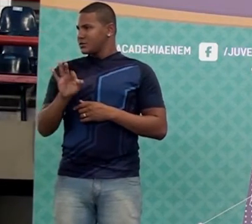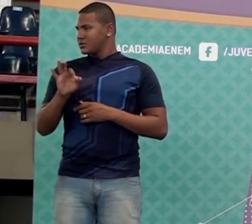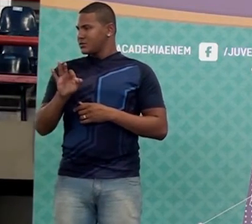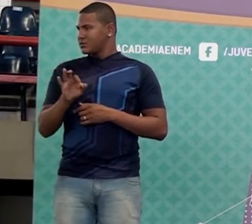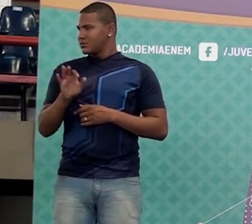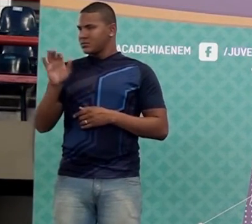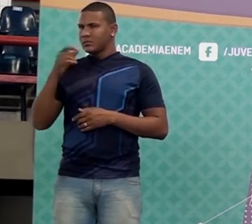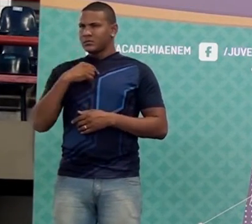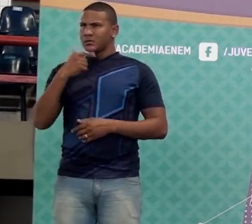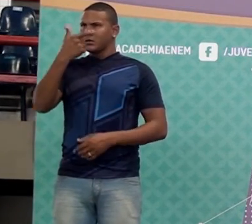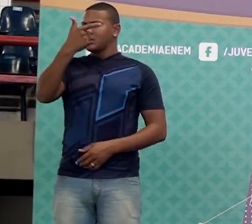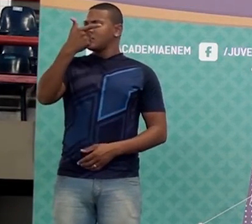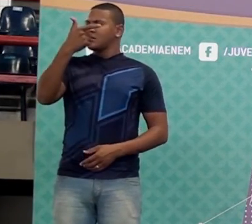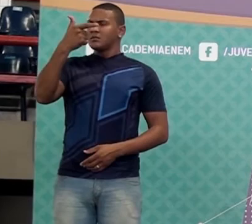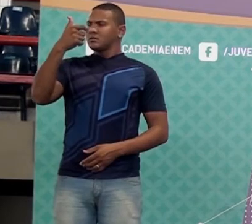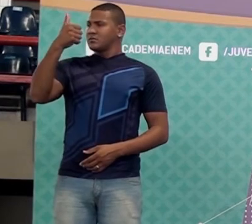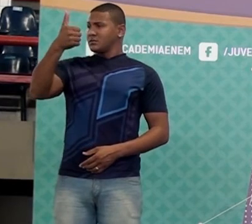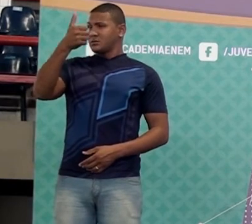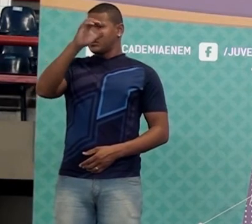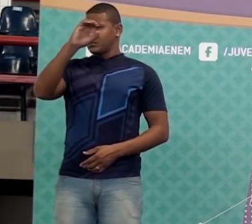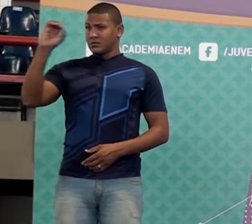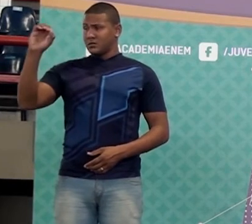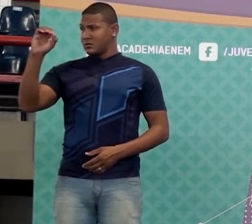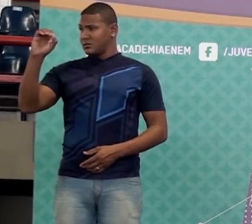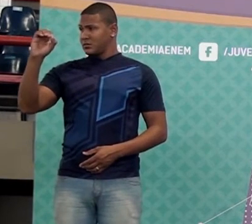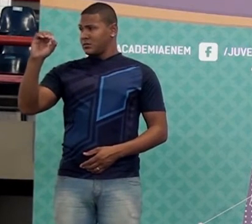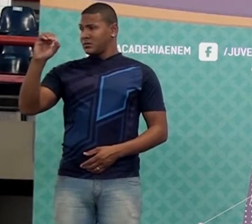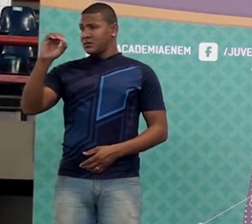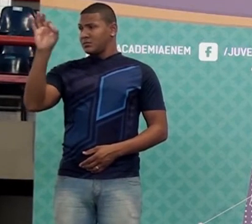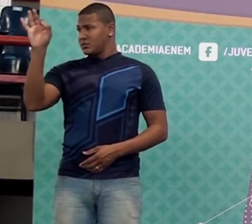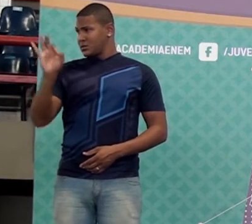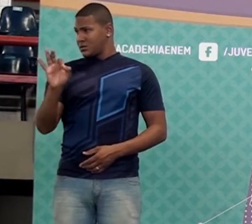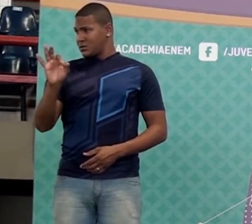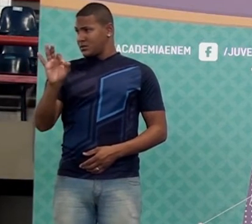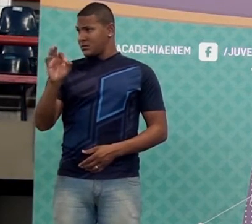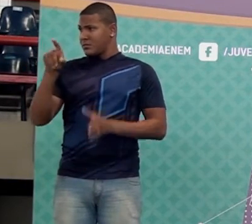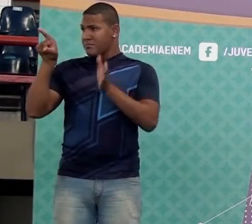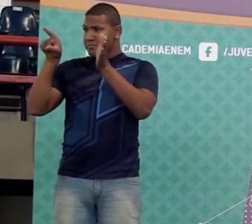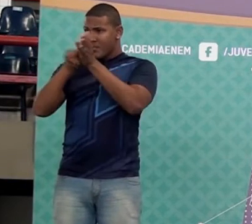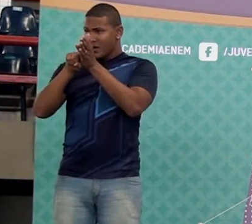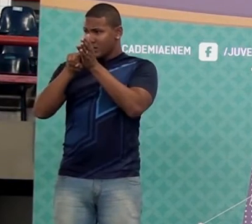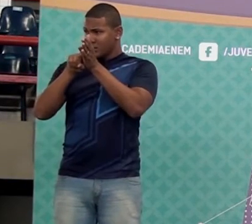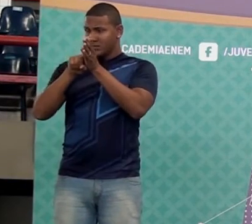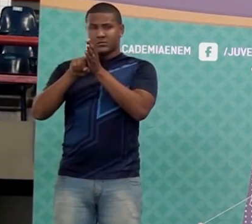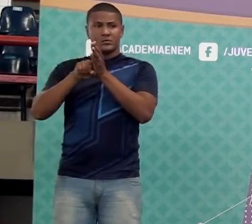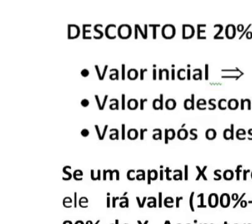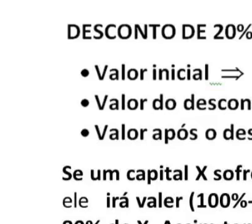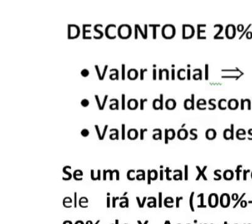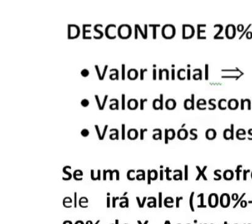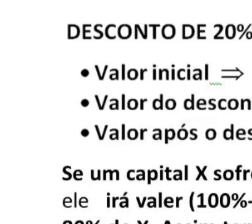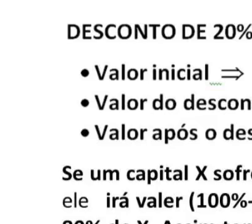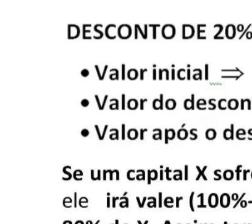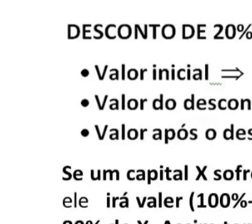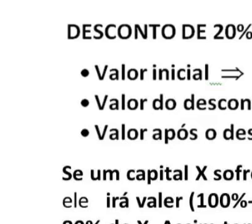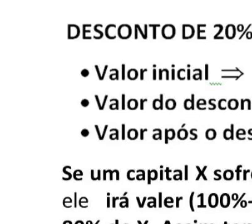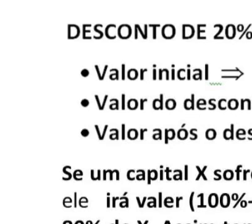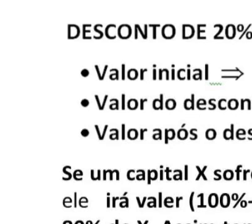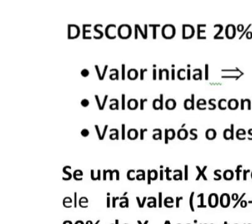menos vinte por cento? Pense aí. Cem por cento menos vinte por cento.